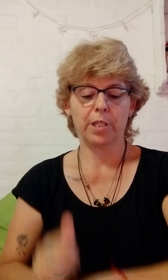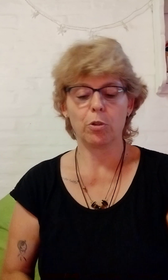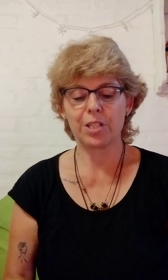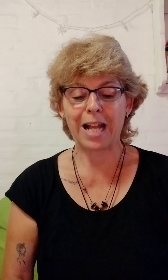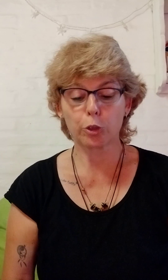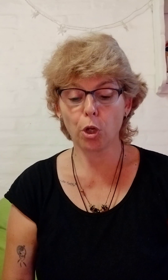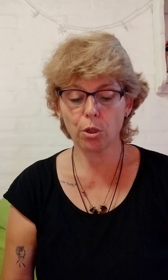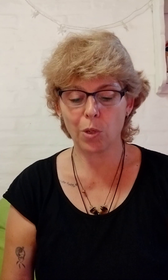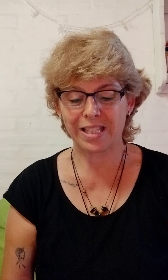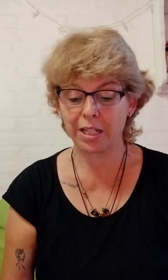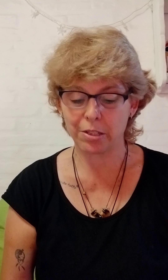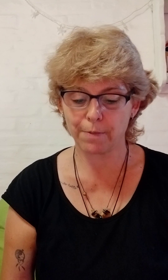Entonces. Actor o actriz.